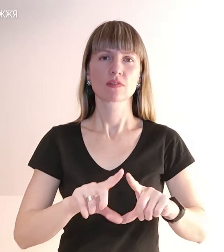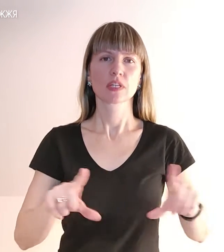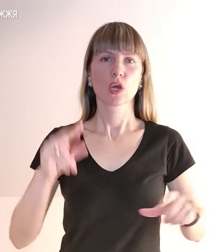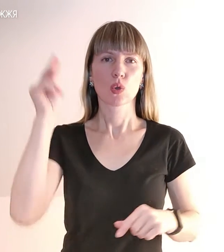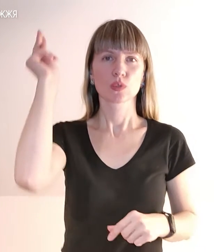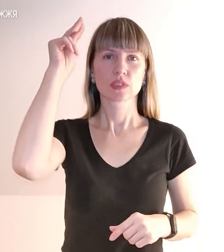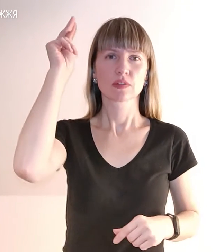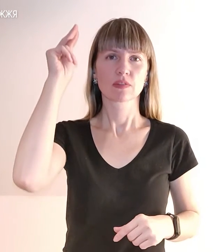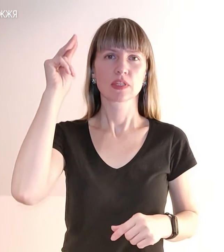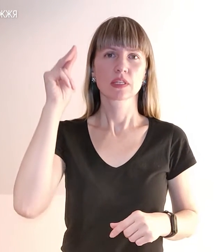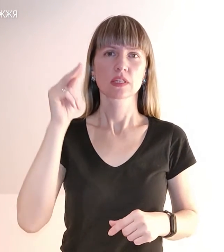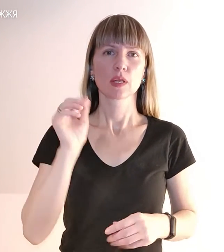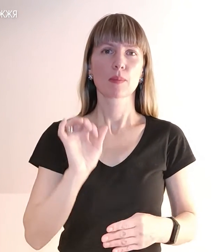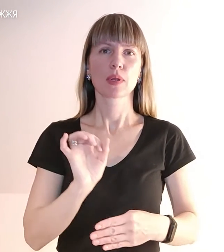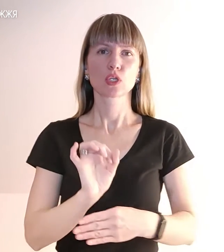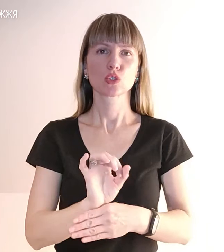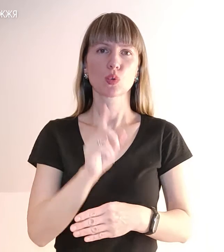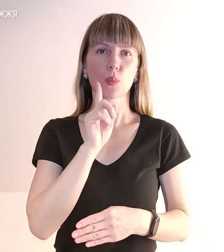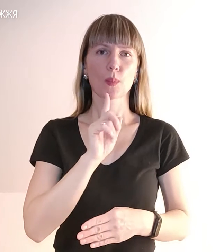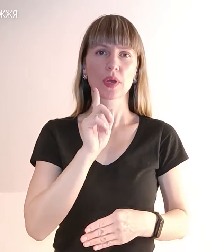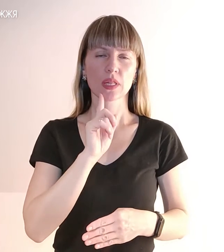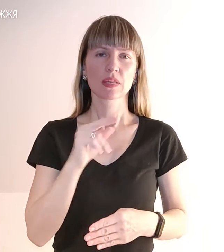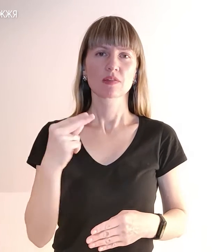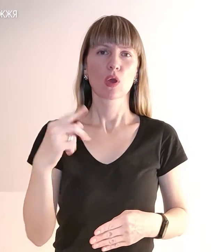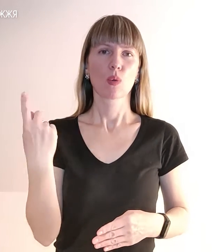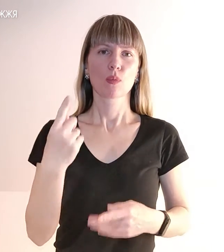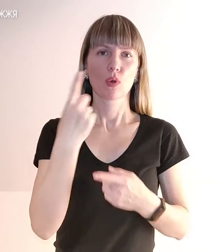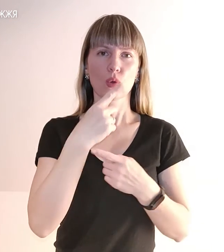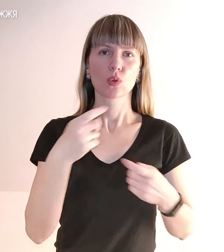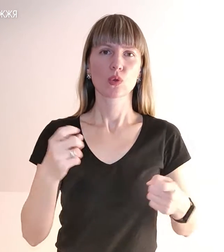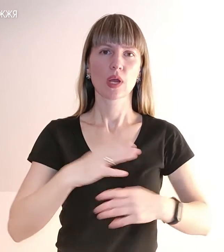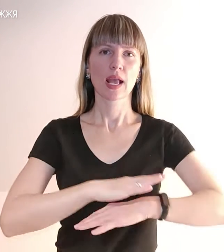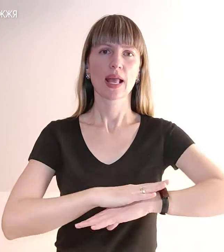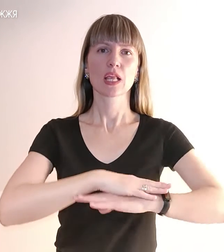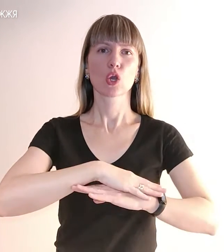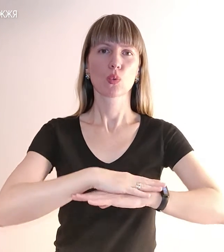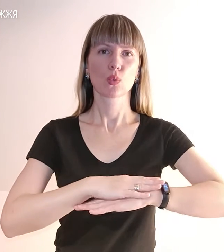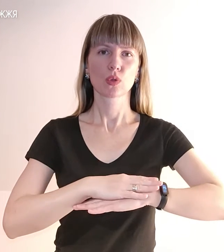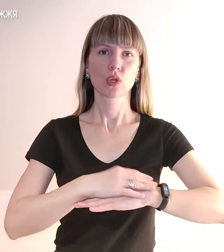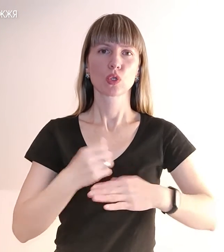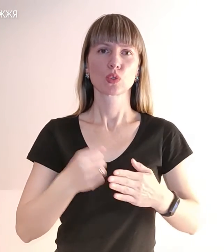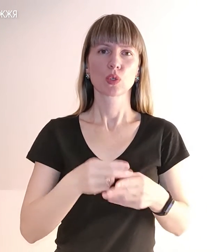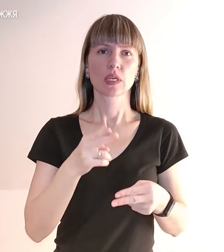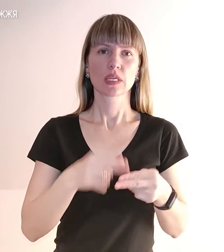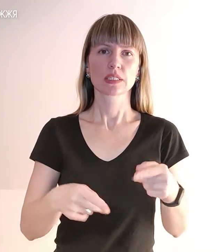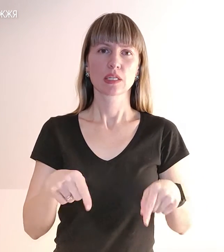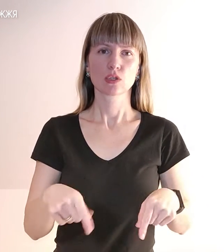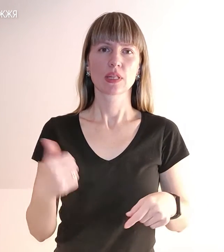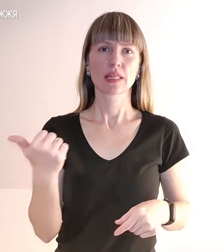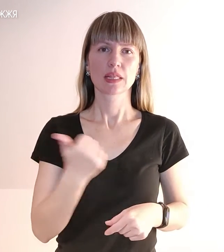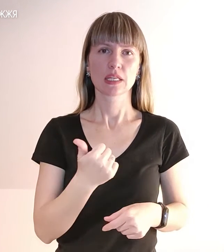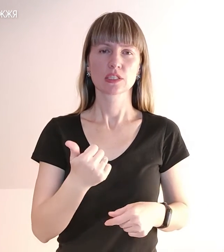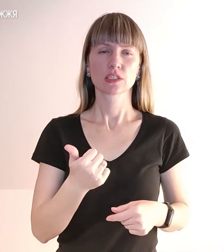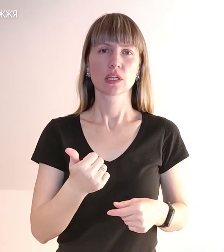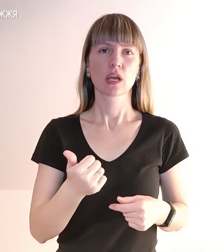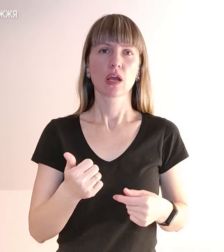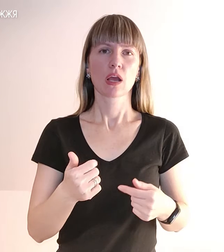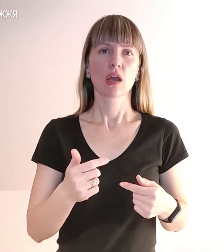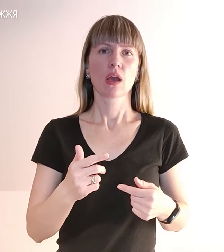призуплений в Запорізькій області оголошення камінкули до кінця цього тижня. Організація буде відбуватися